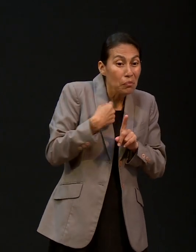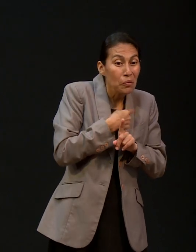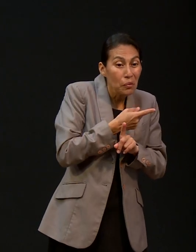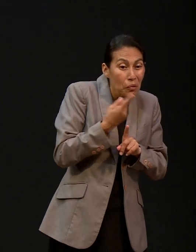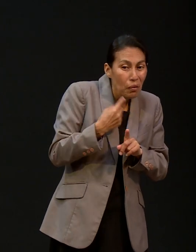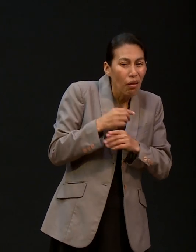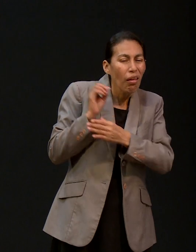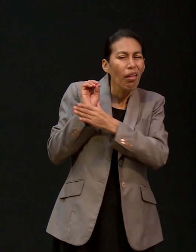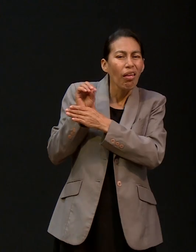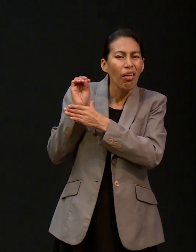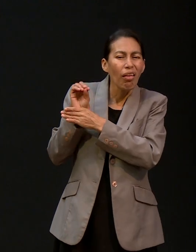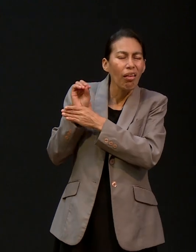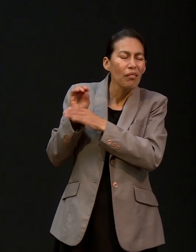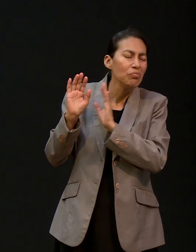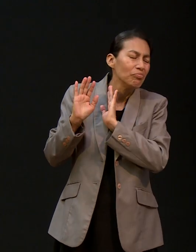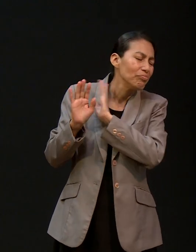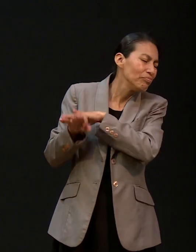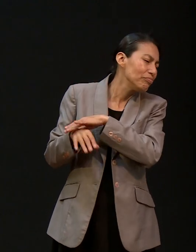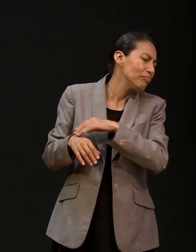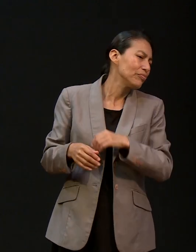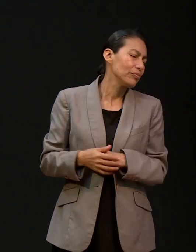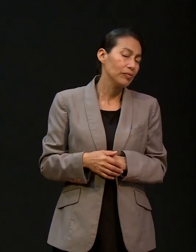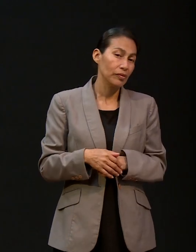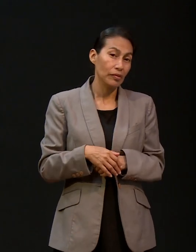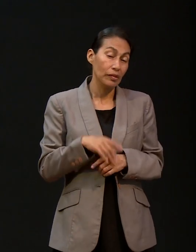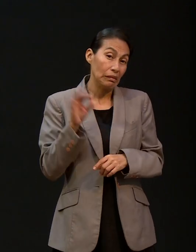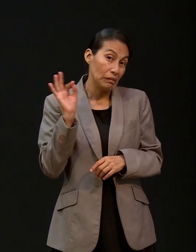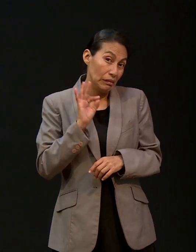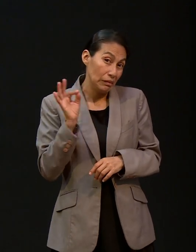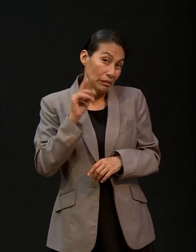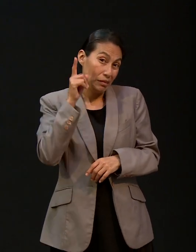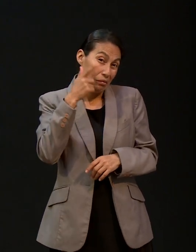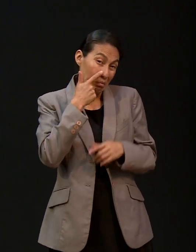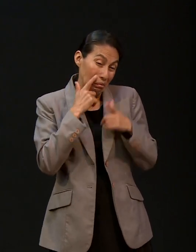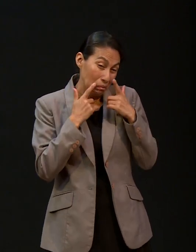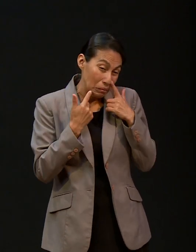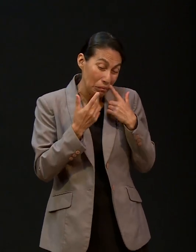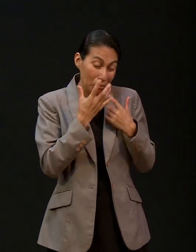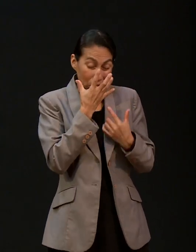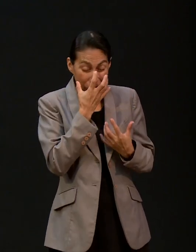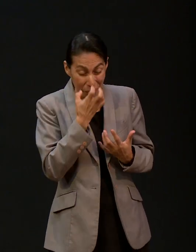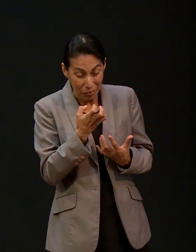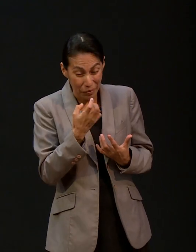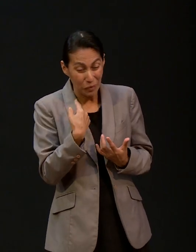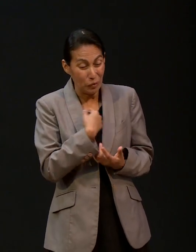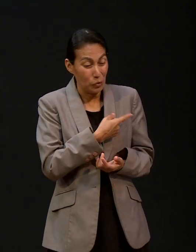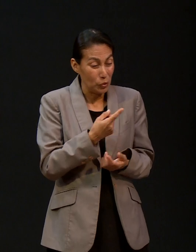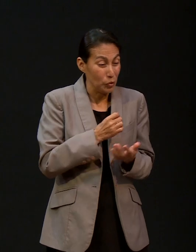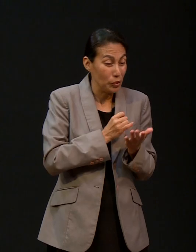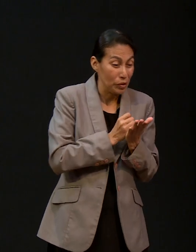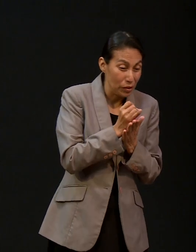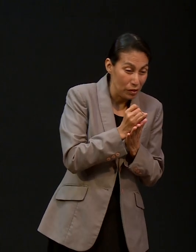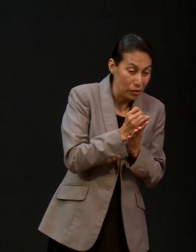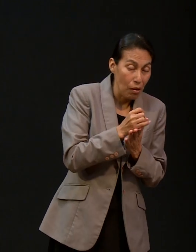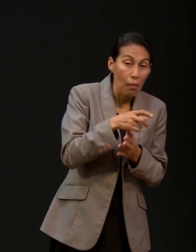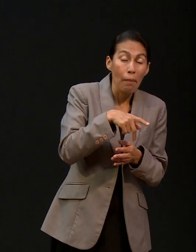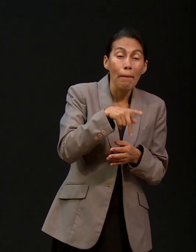probablemente llora por las decisiones tan nefastas que tomamos en la vida. Cuando está solamente de creer y